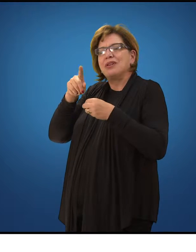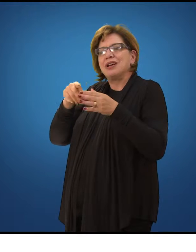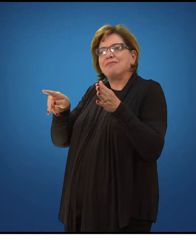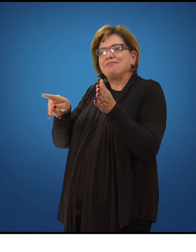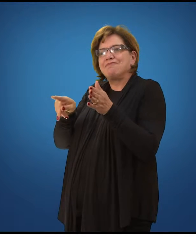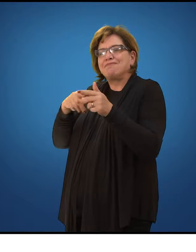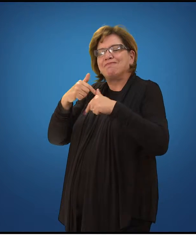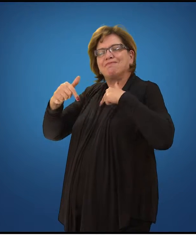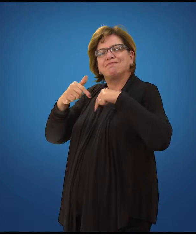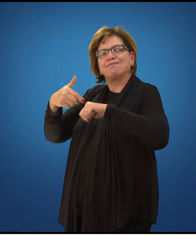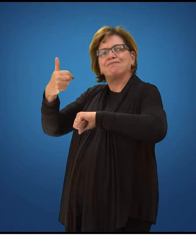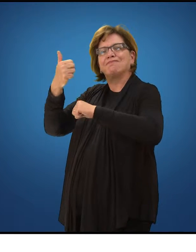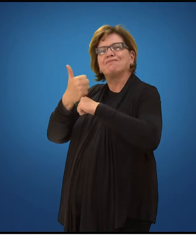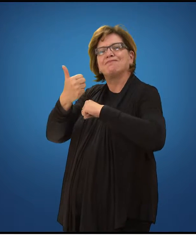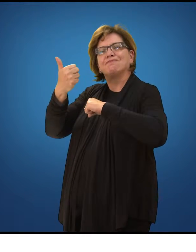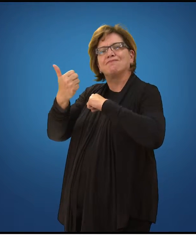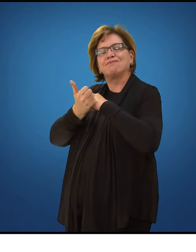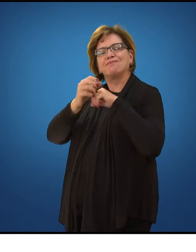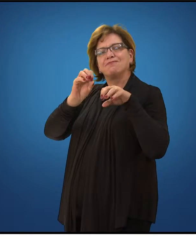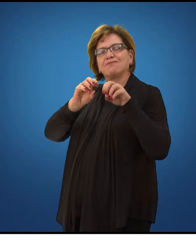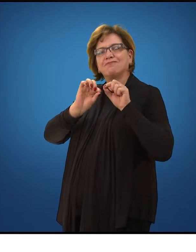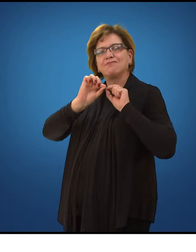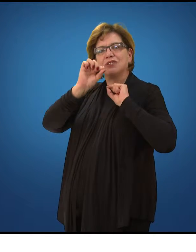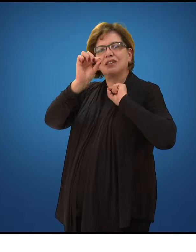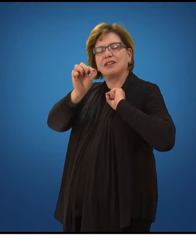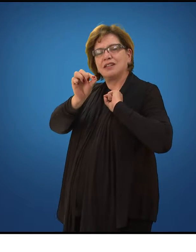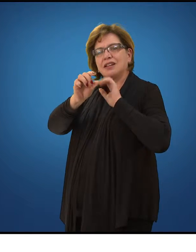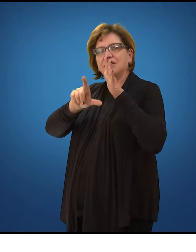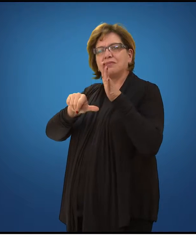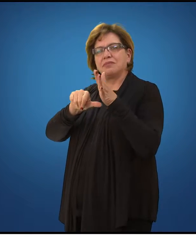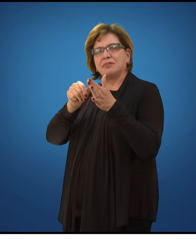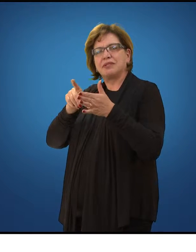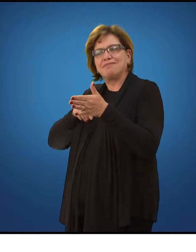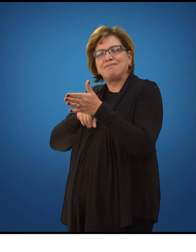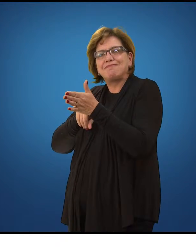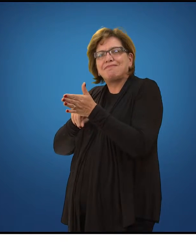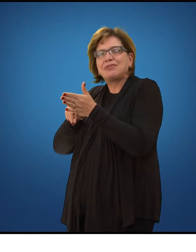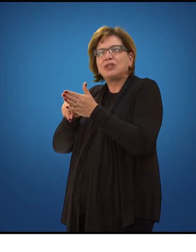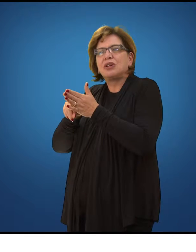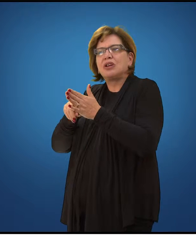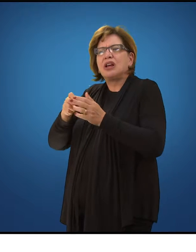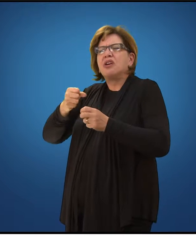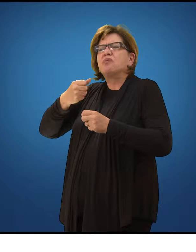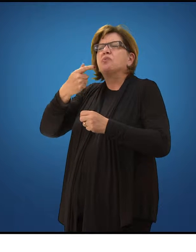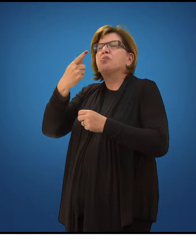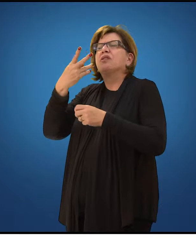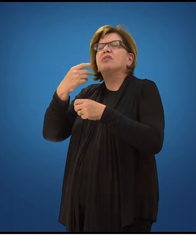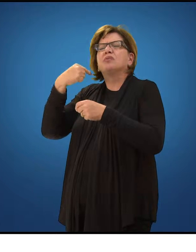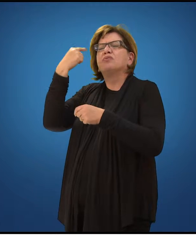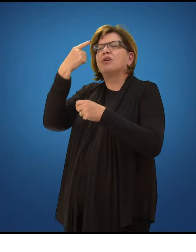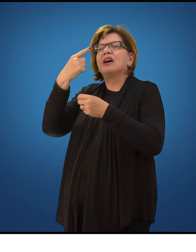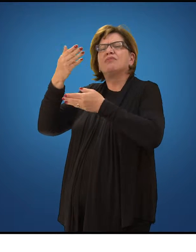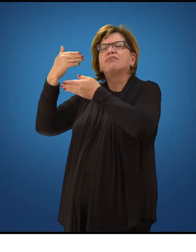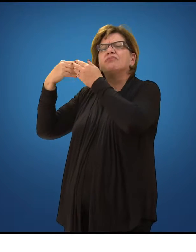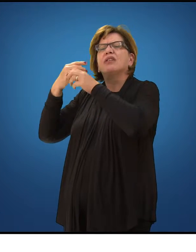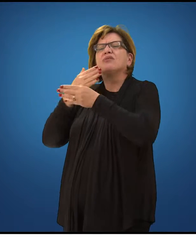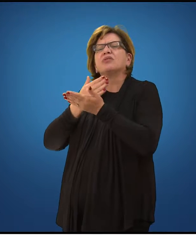tutor em EAD. Primeiramente, queria saber quanto tempo você é tutor em EAD. Eu